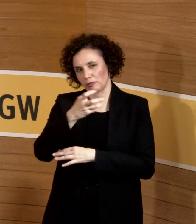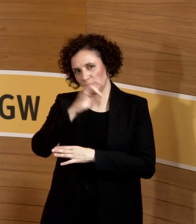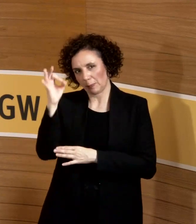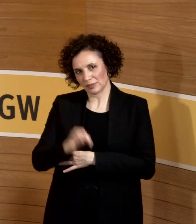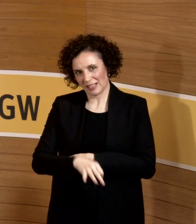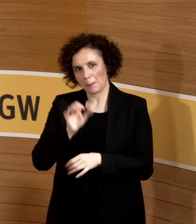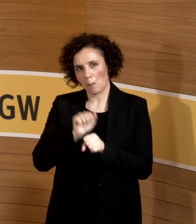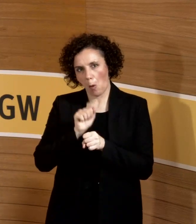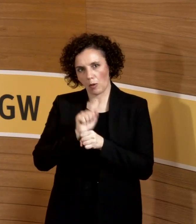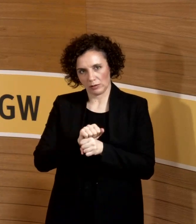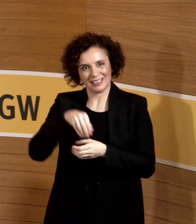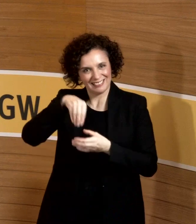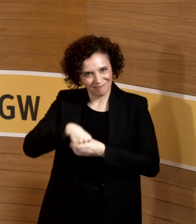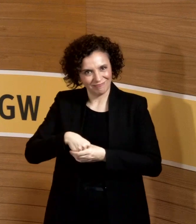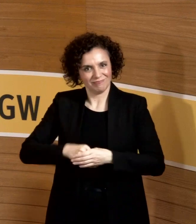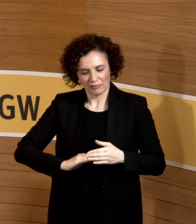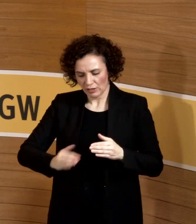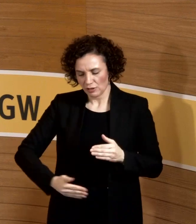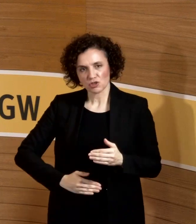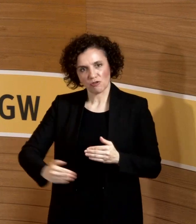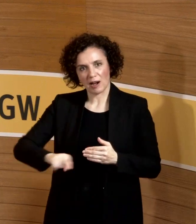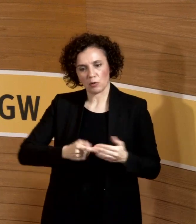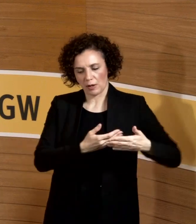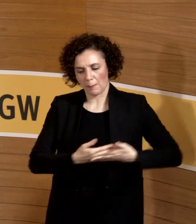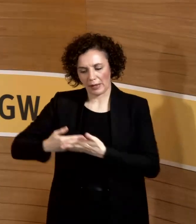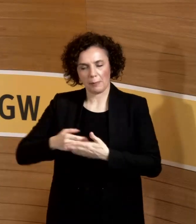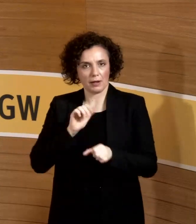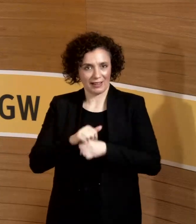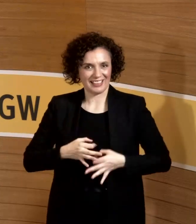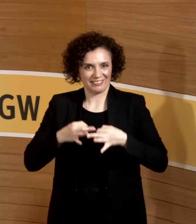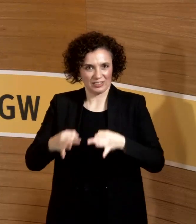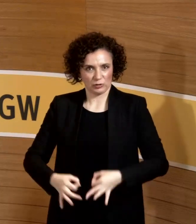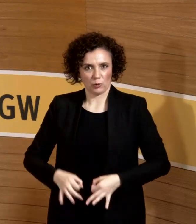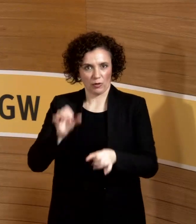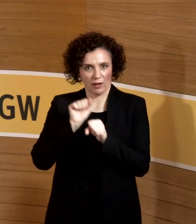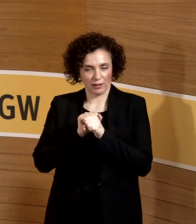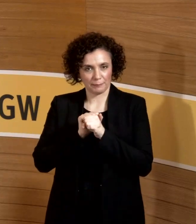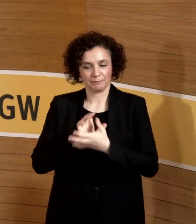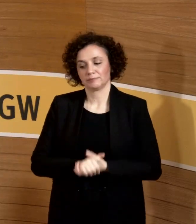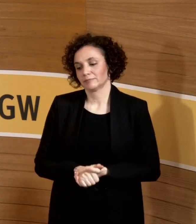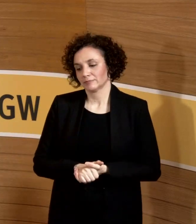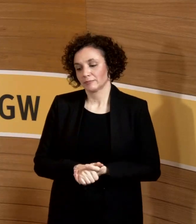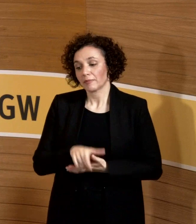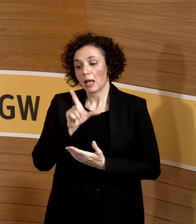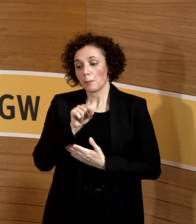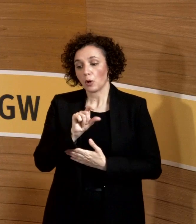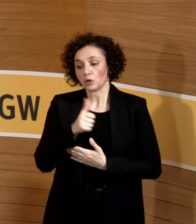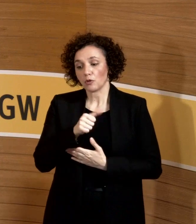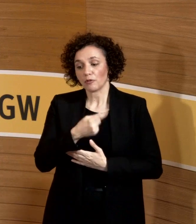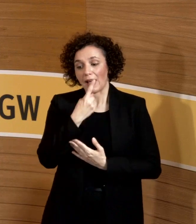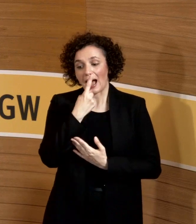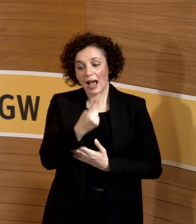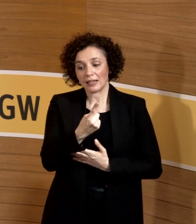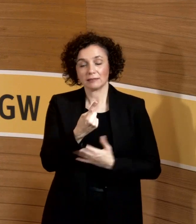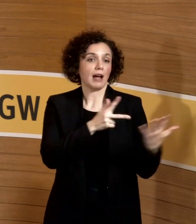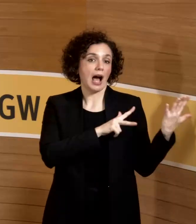Daraus kann man sozusagen errechnen, wenn man ungefähr 800.000 Geburten mal postuliert in Deutschland. Ein Prozent Infizierte sind